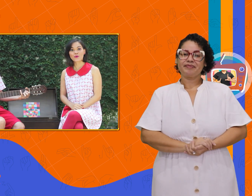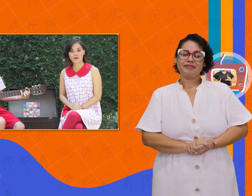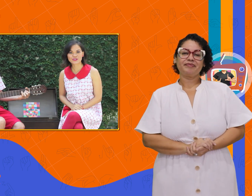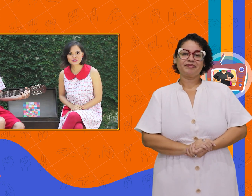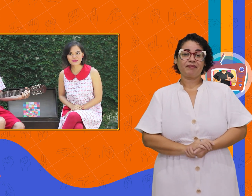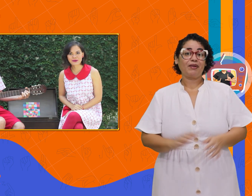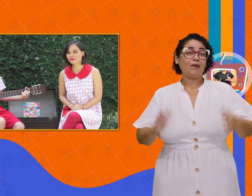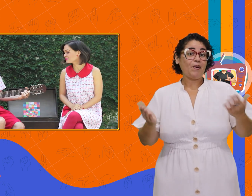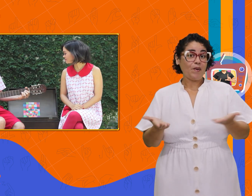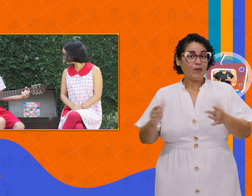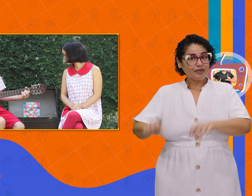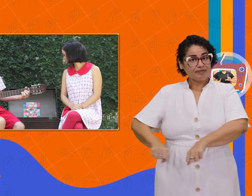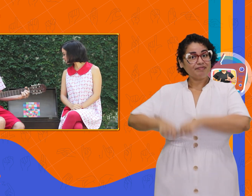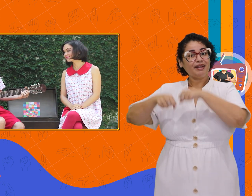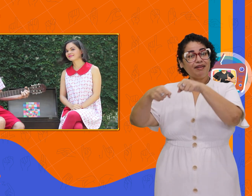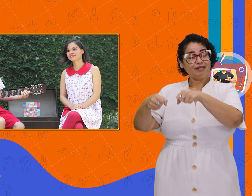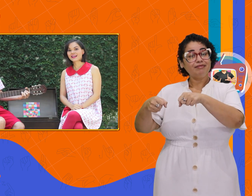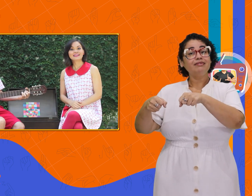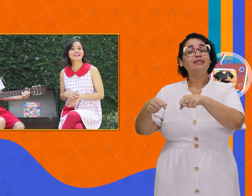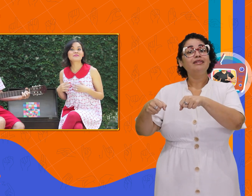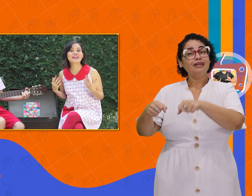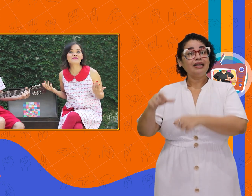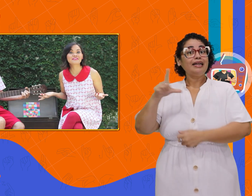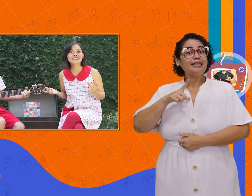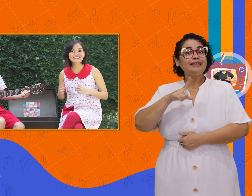Hoje no meu baú tem um elefante.